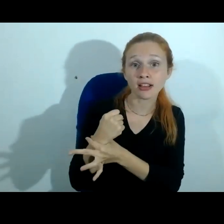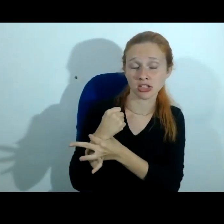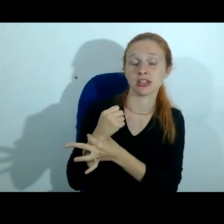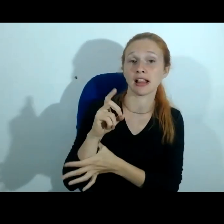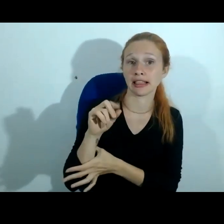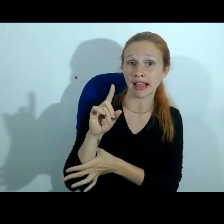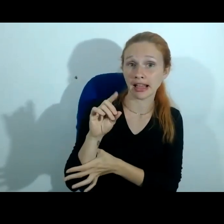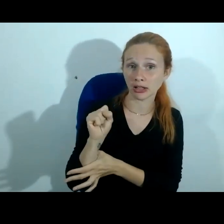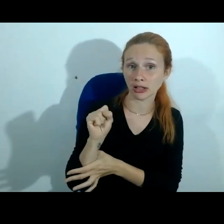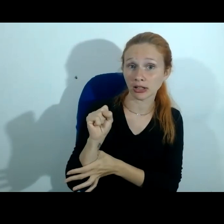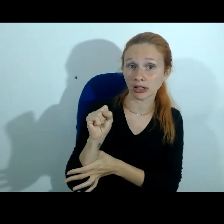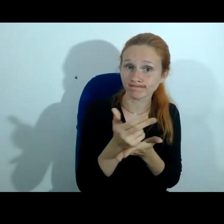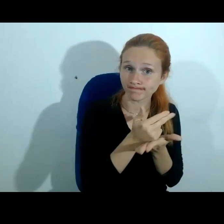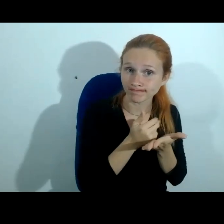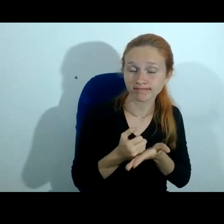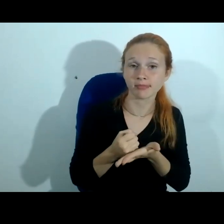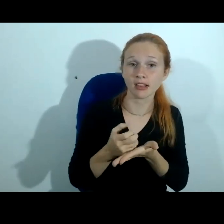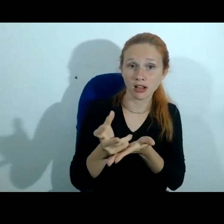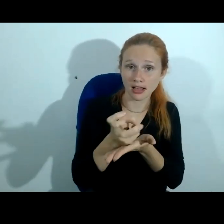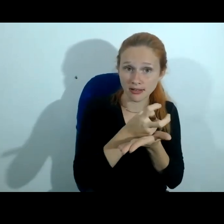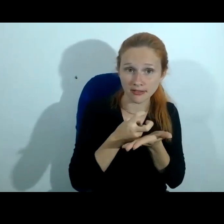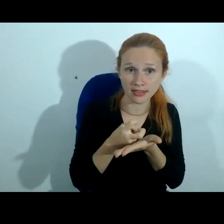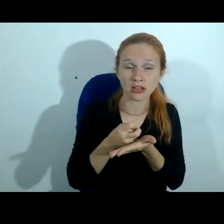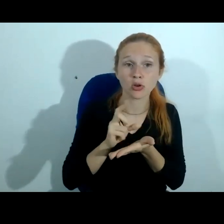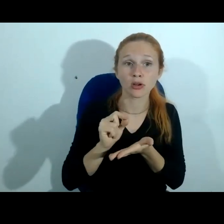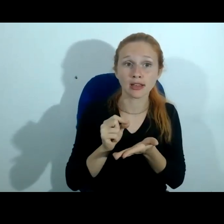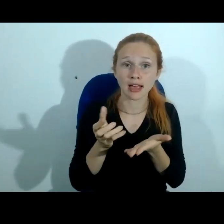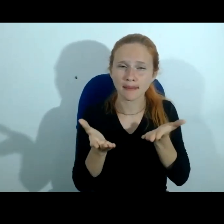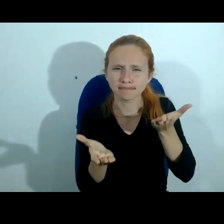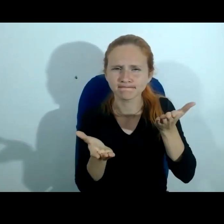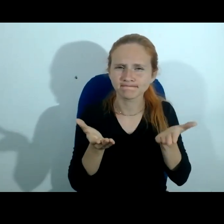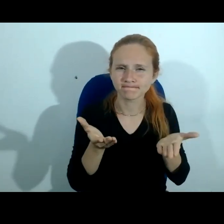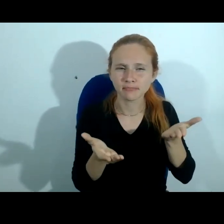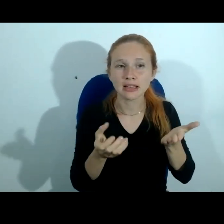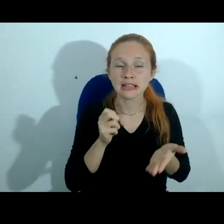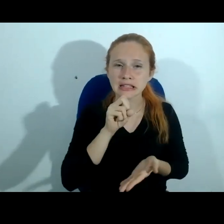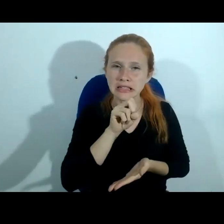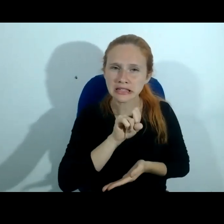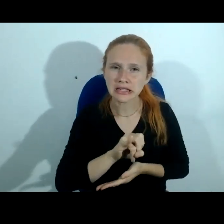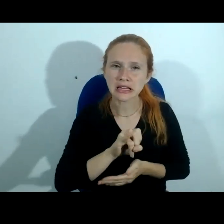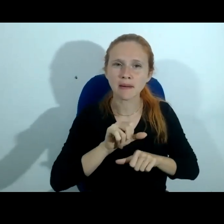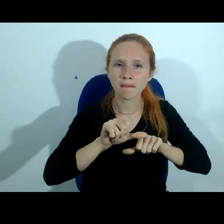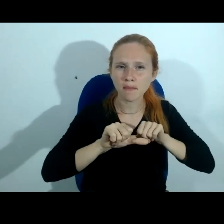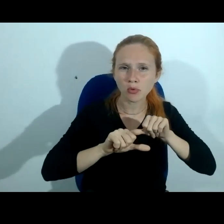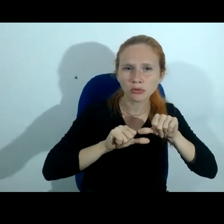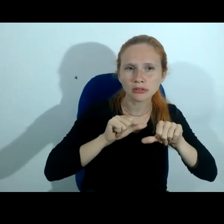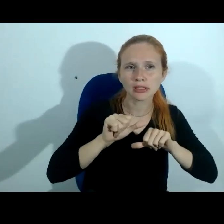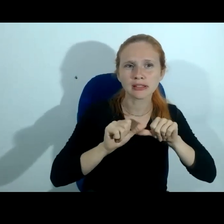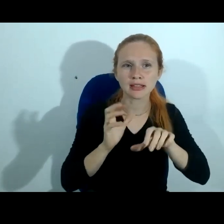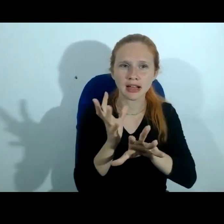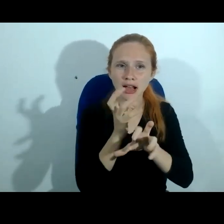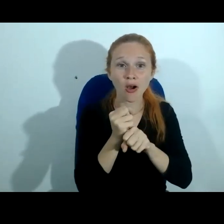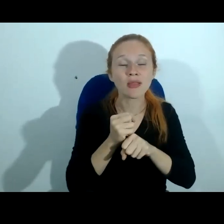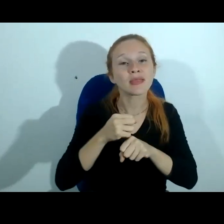quando ele é coletado pode gerar um código hash um cálculo matemático que qualquer mudança o código hash então ele é